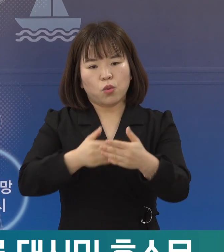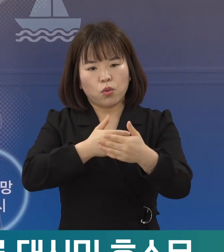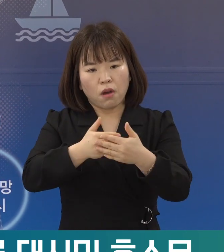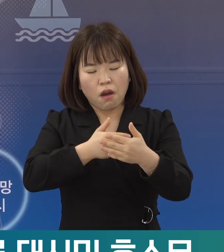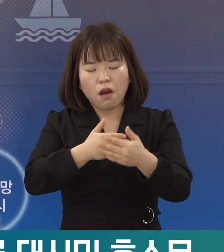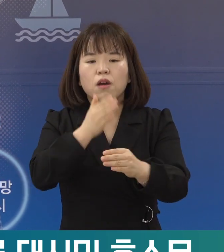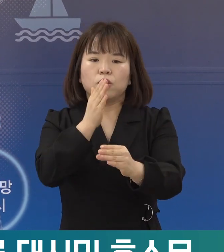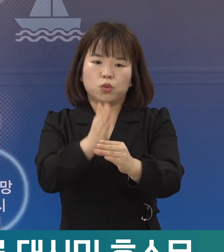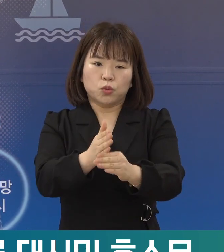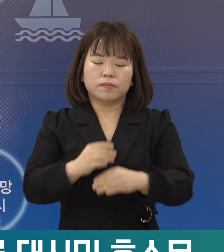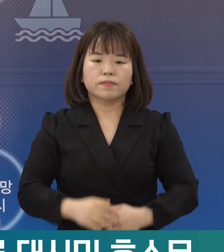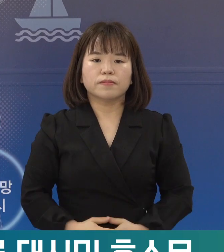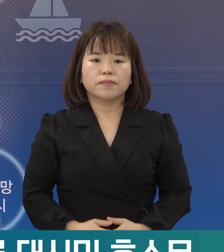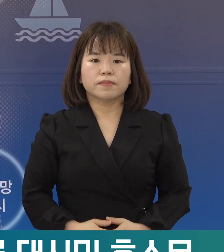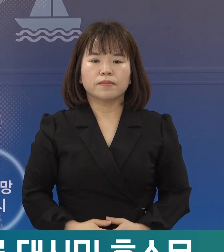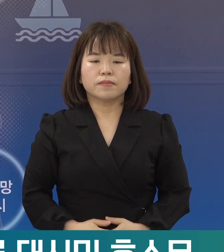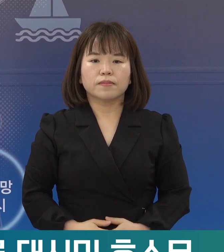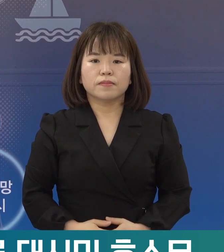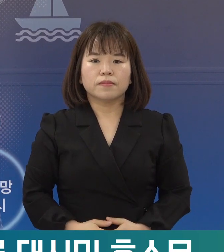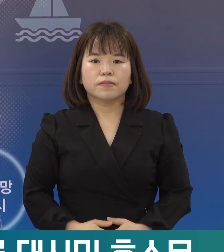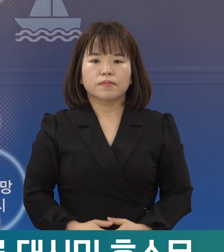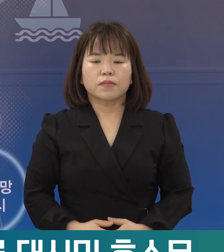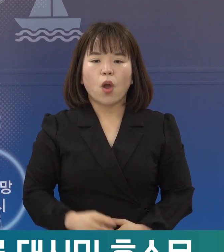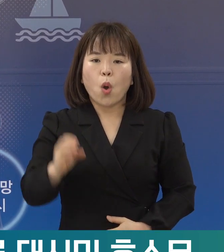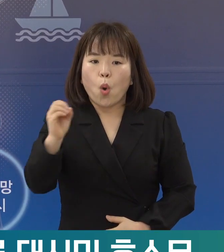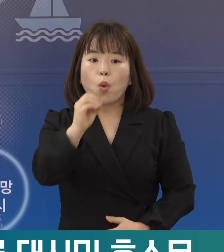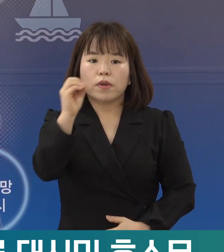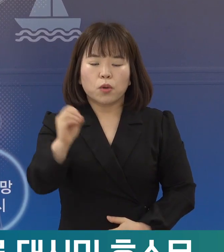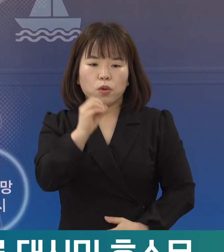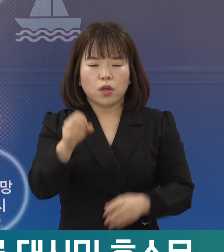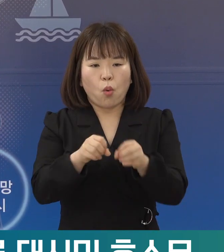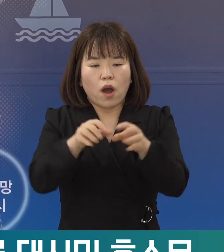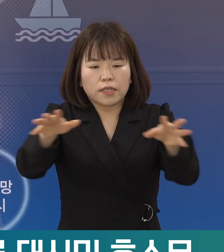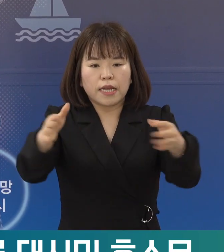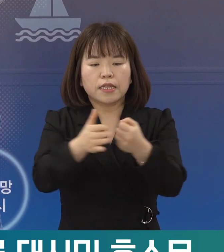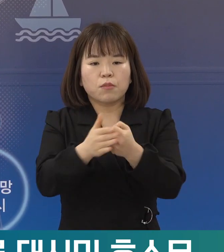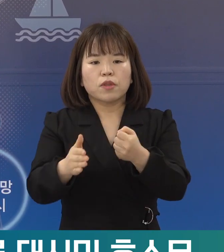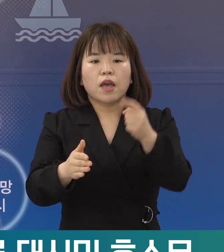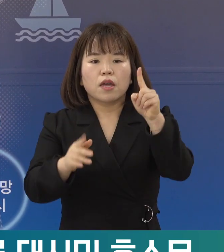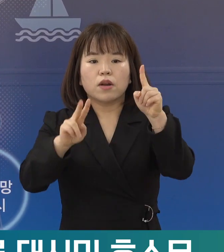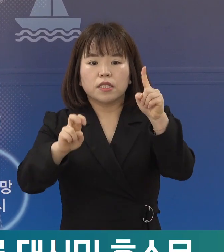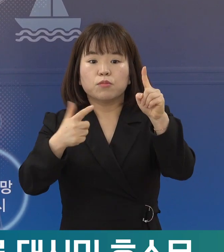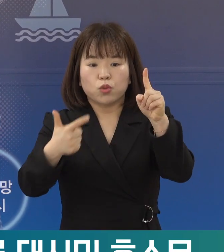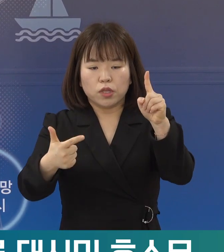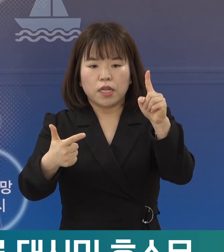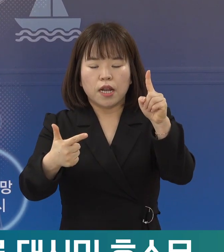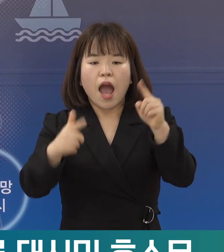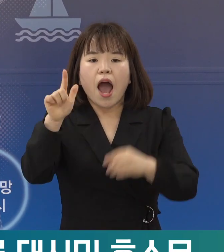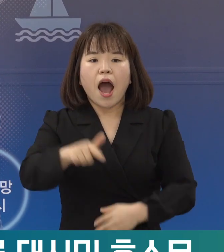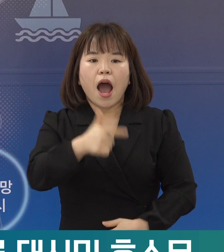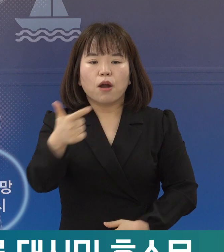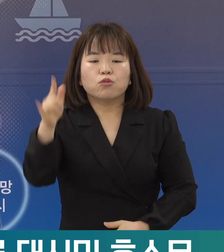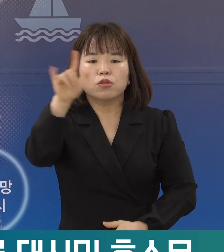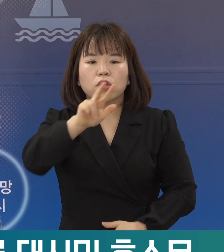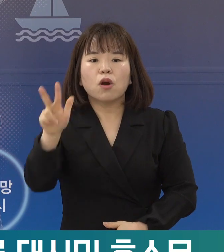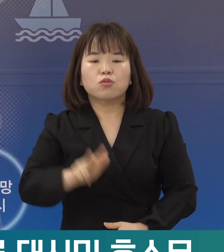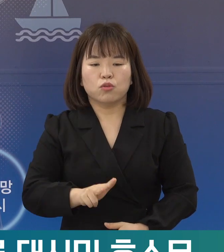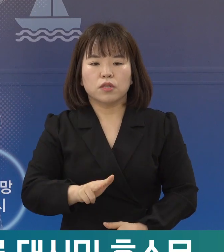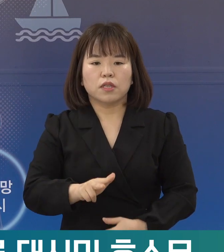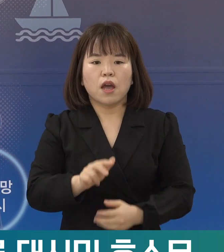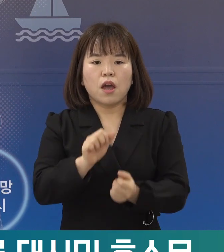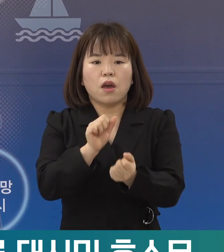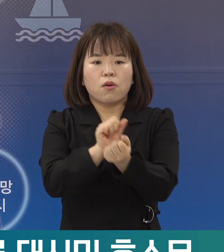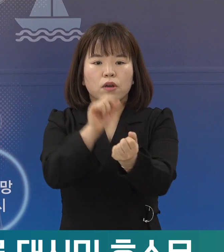조염해야 할 시점입니다. 오미크론 변이 확산으로 26일 기준 하루 전국 확진자 수가